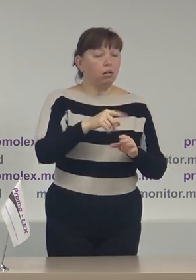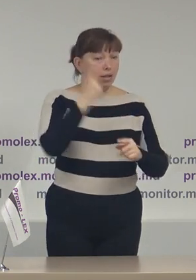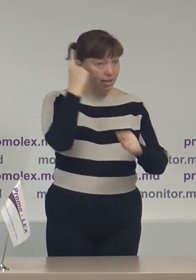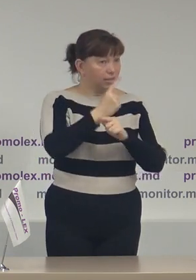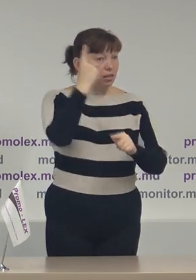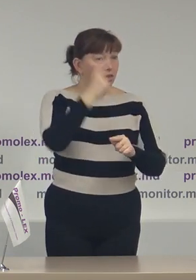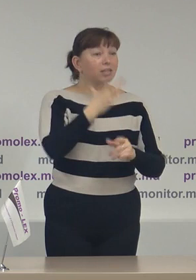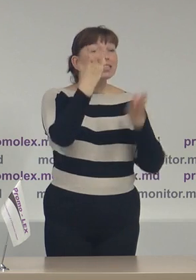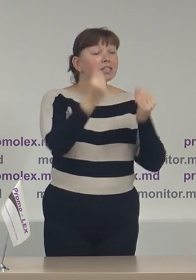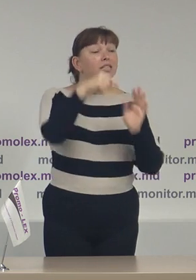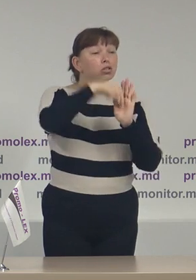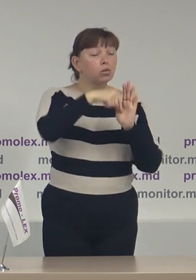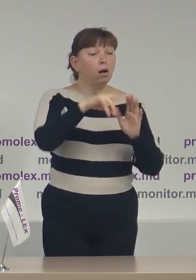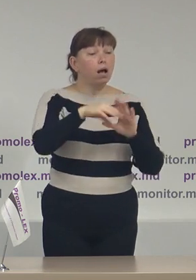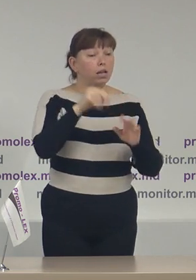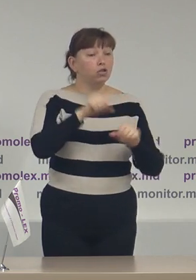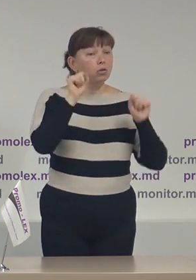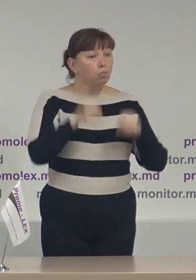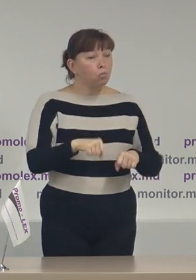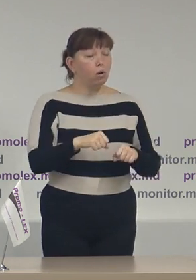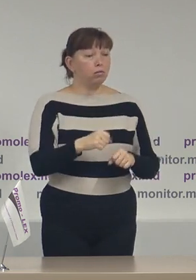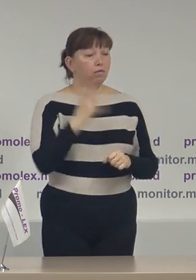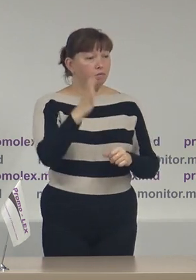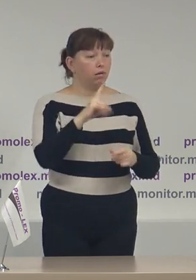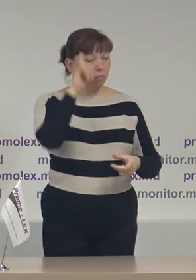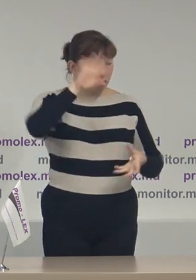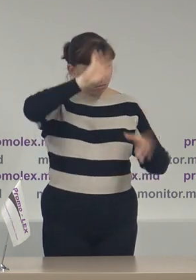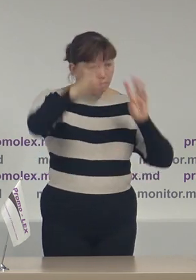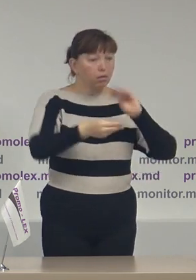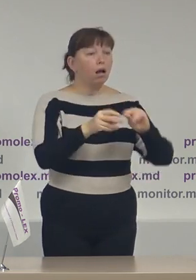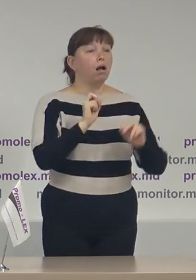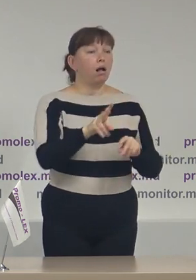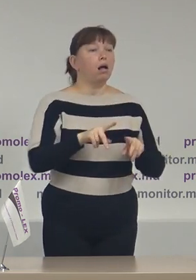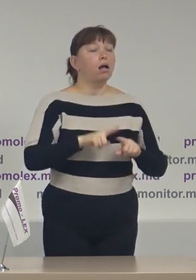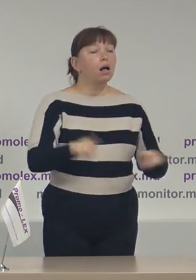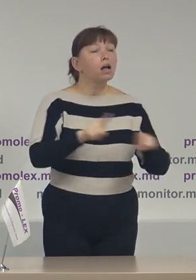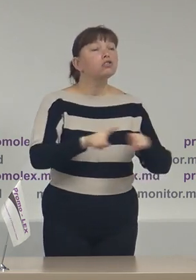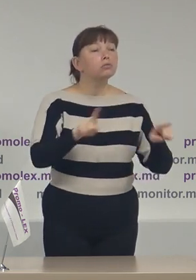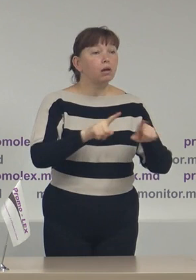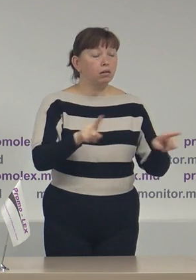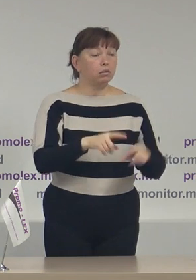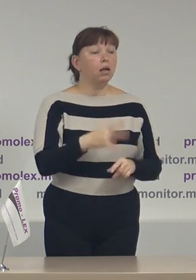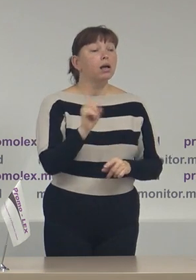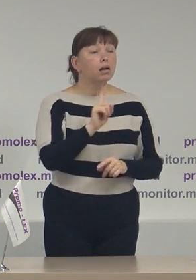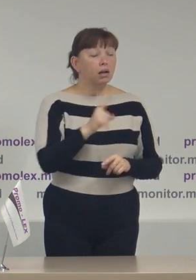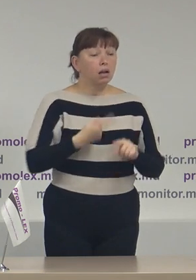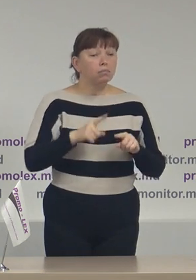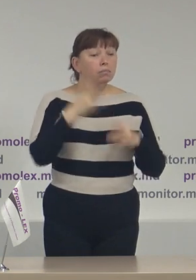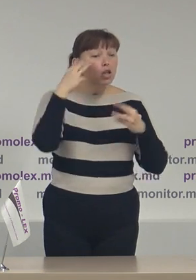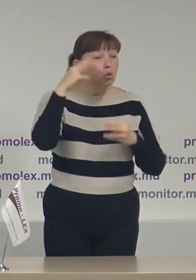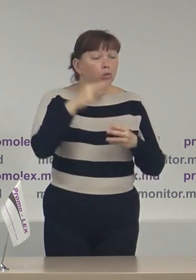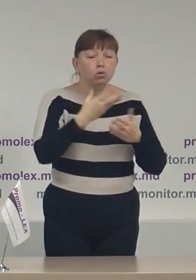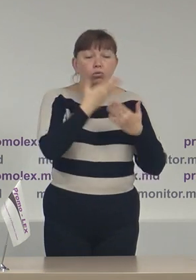interzisă poate fi interpretată ca agitația electorală atâta timp cât metodologic nu este